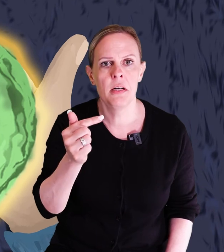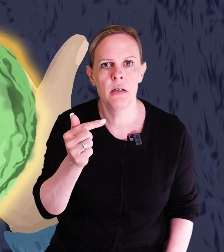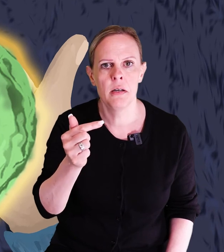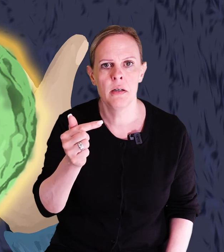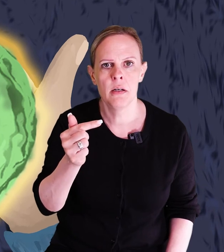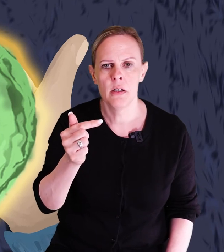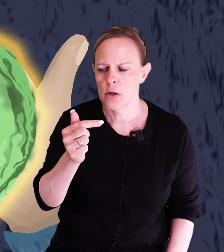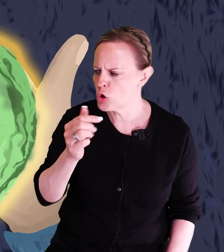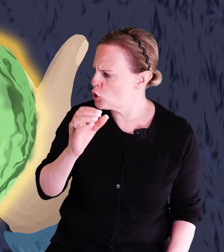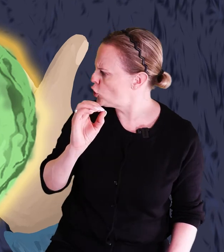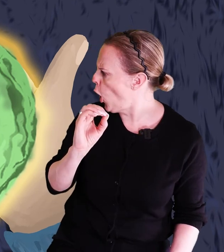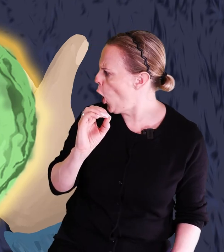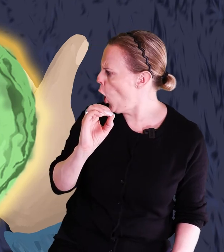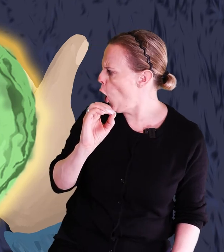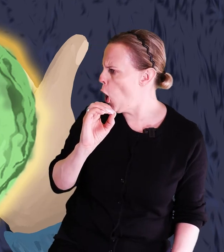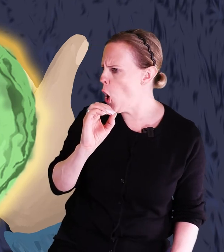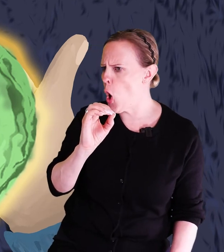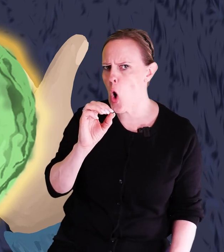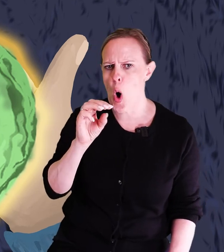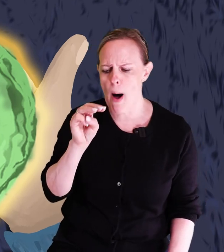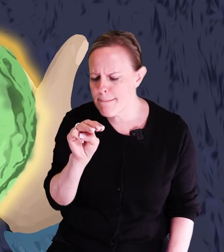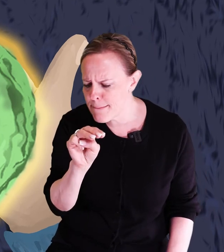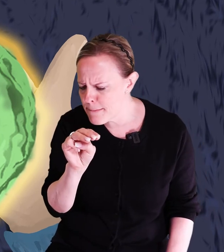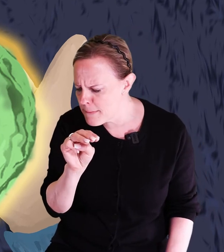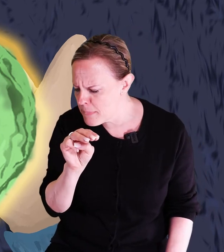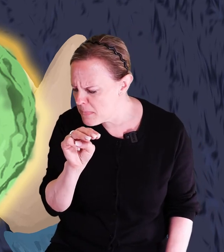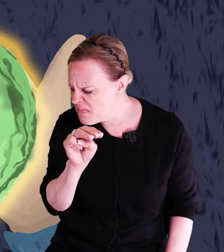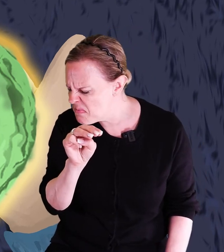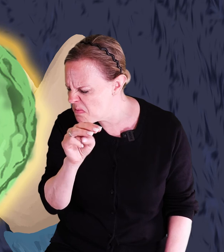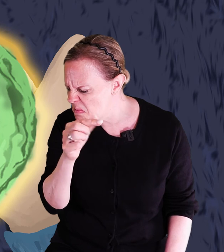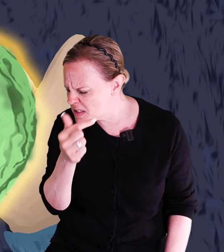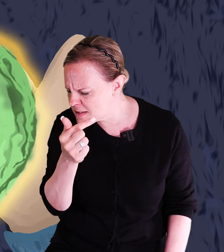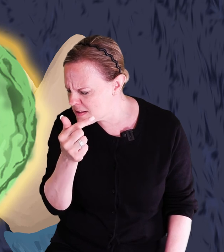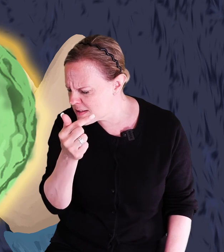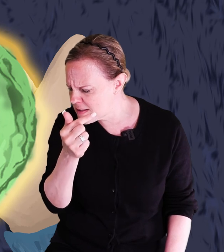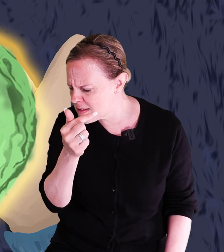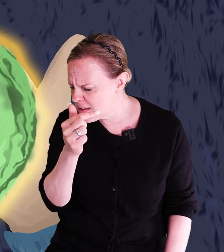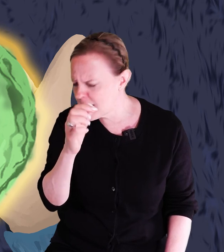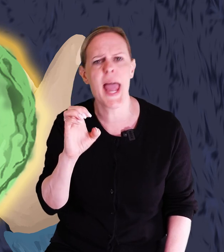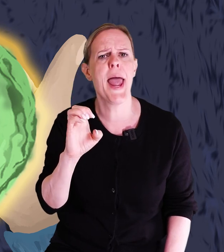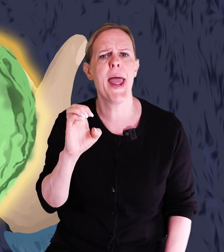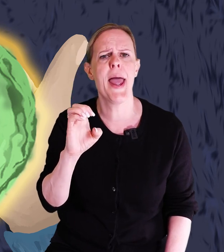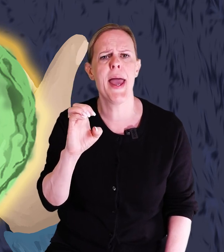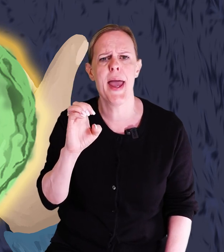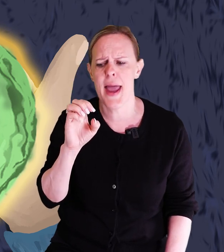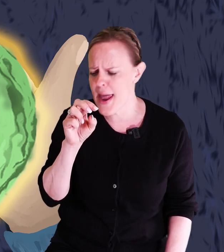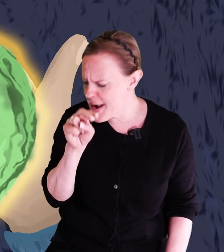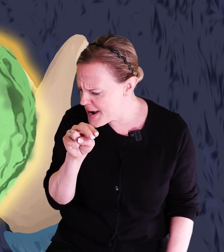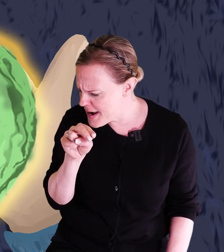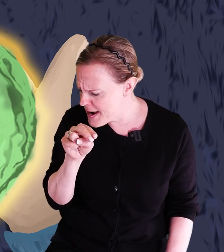-tom-tens.